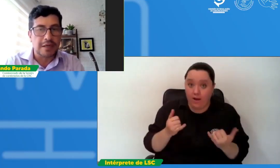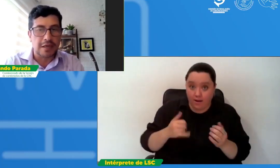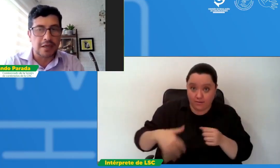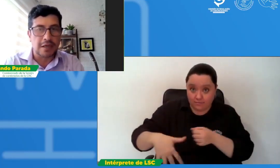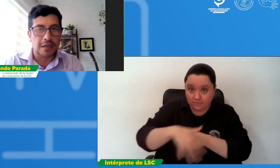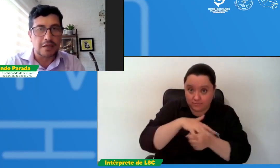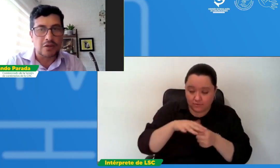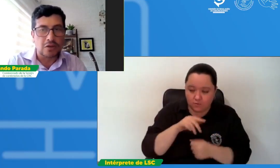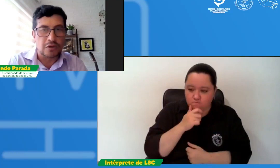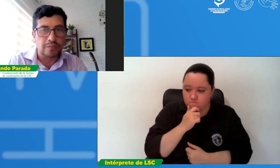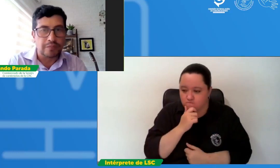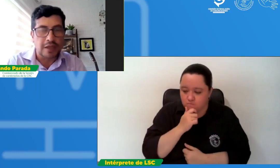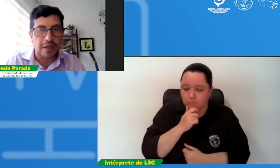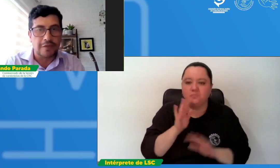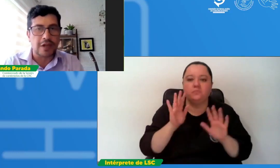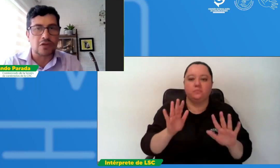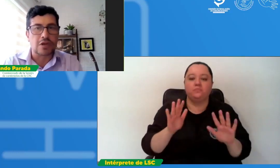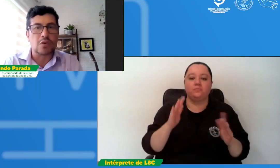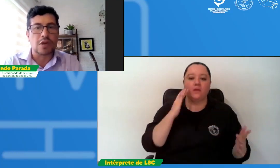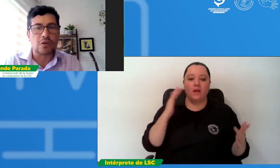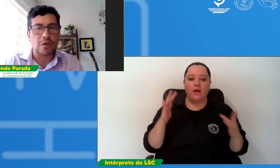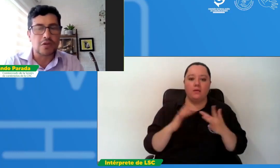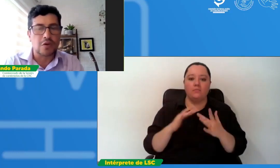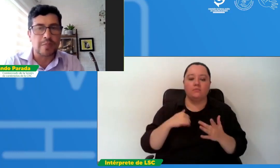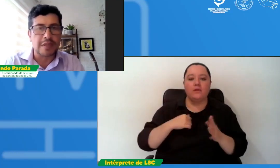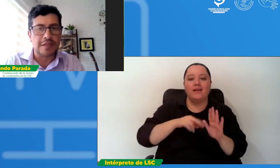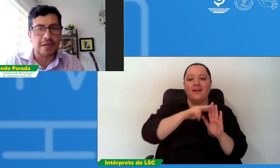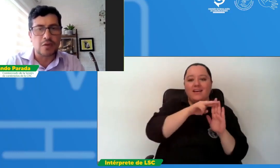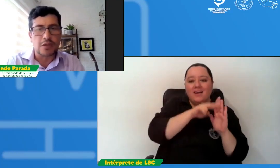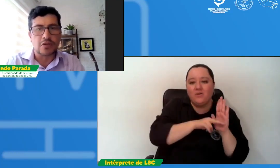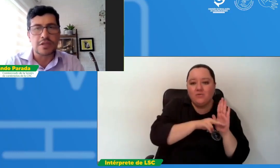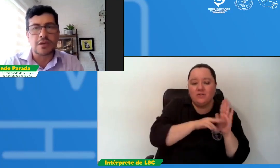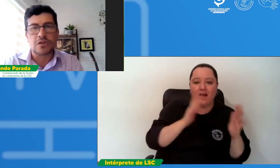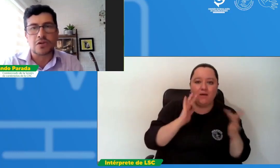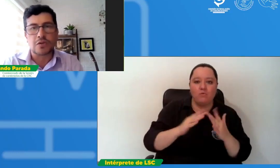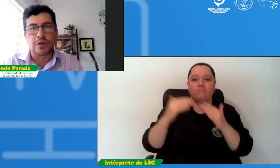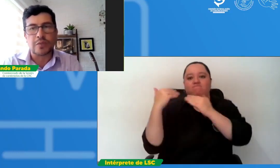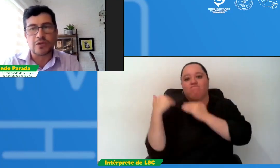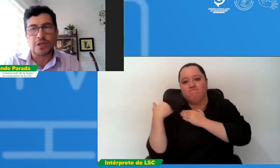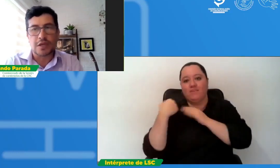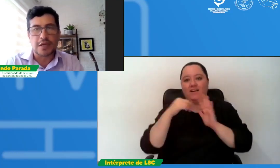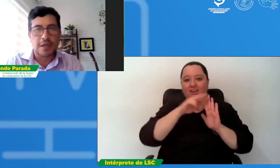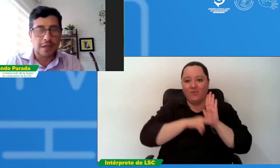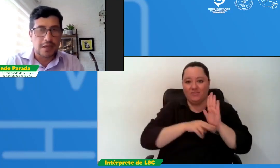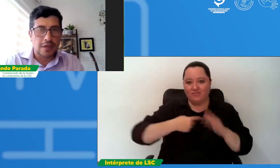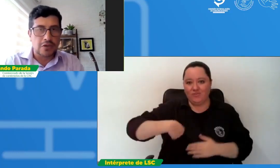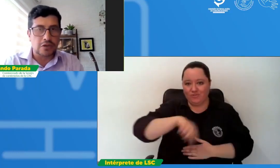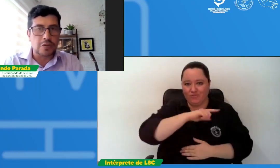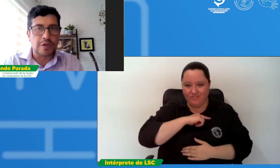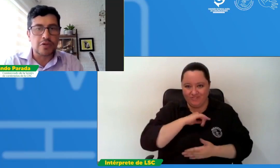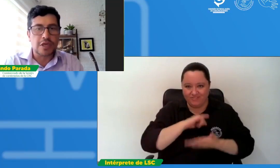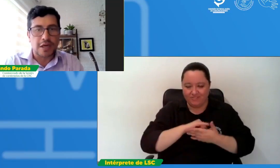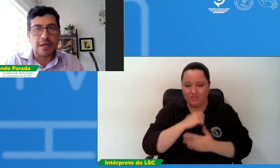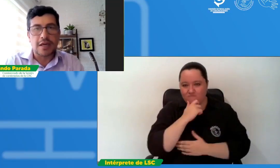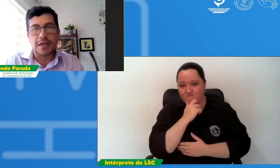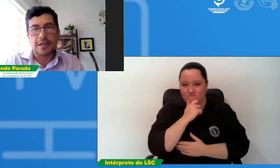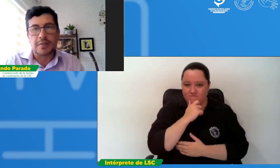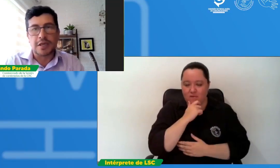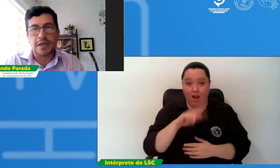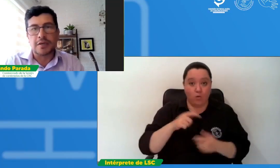a el efecto regulatorio o las competencias regulatorias que nosotros podamos tener nosotros podemos llegar a determinar